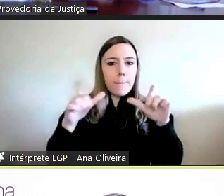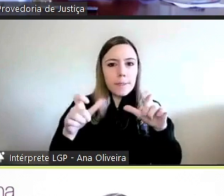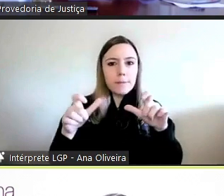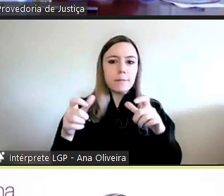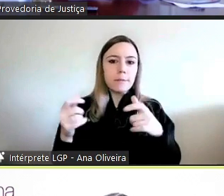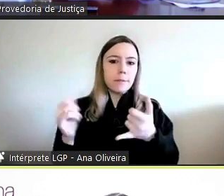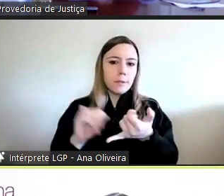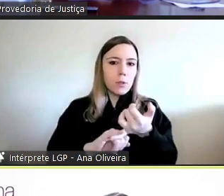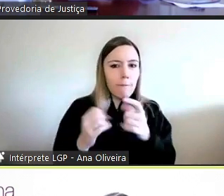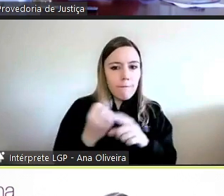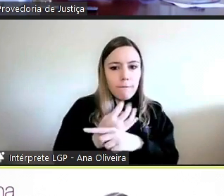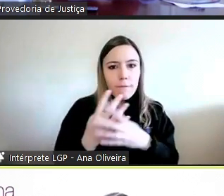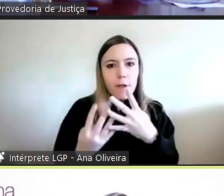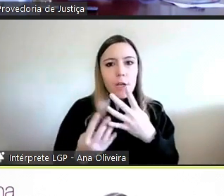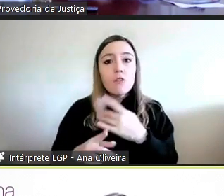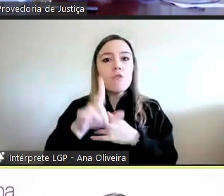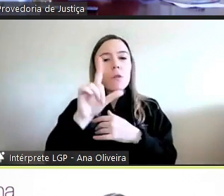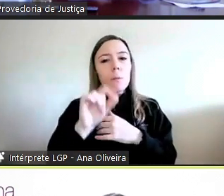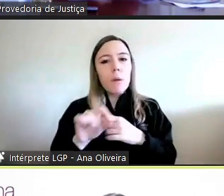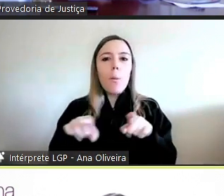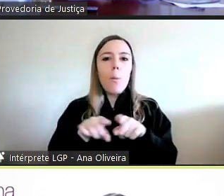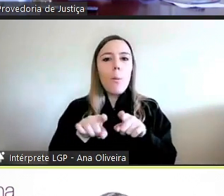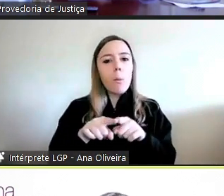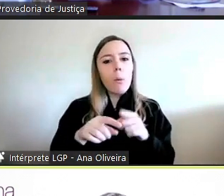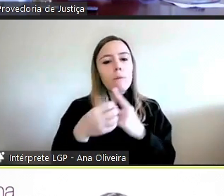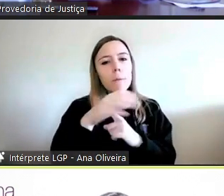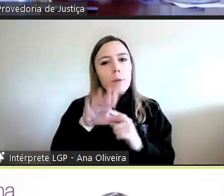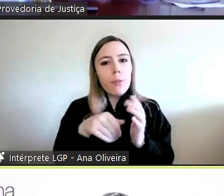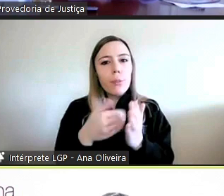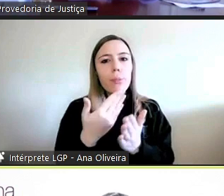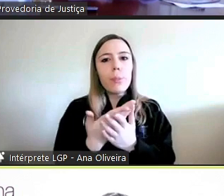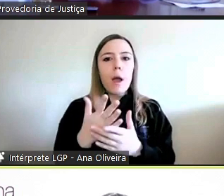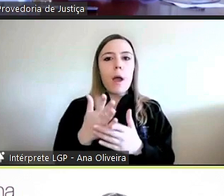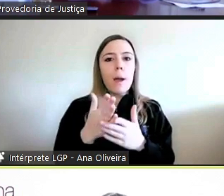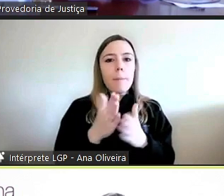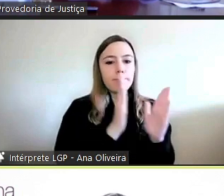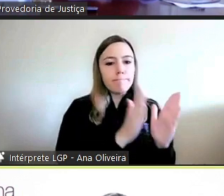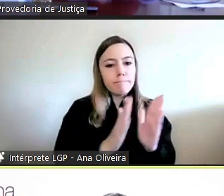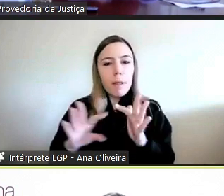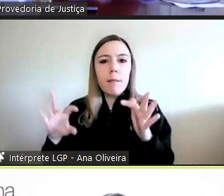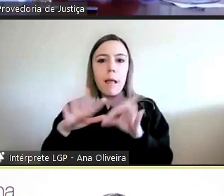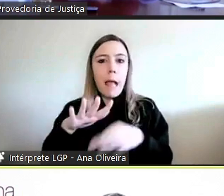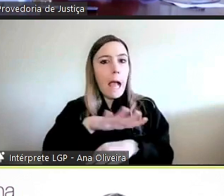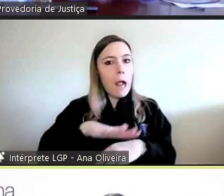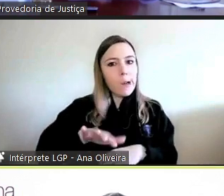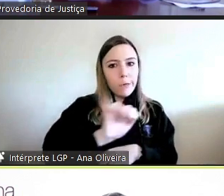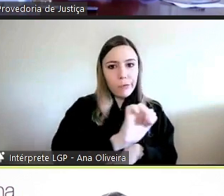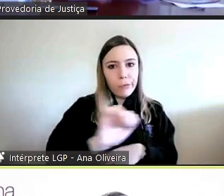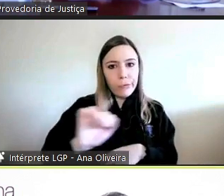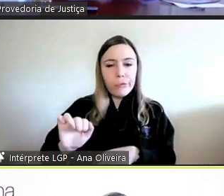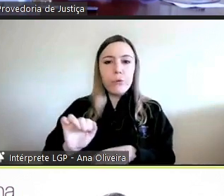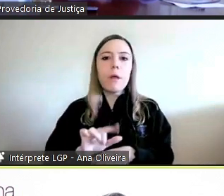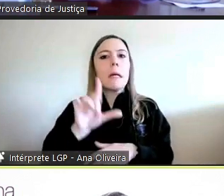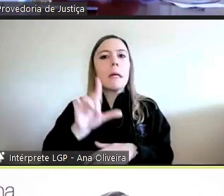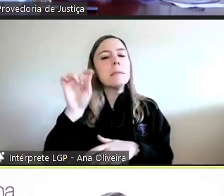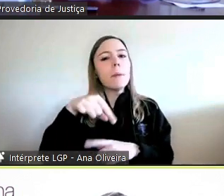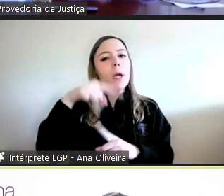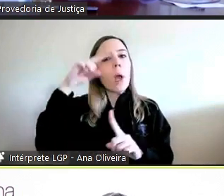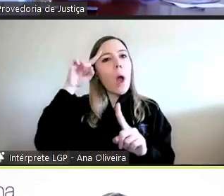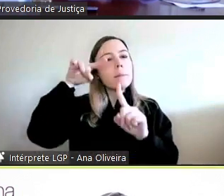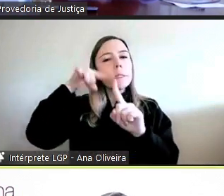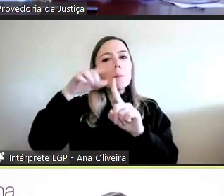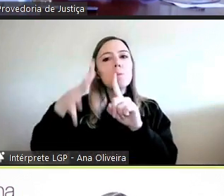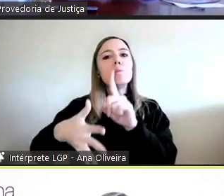das quais oferecem também uma formação parcelada nas suas várias áreas de missão, é também um objetivo já